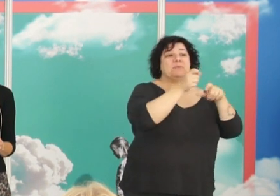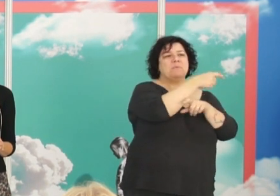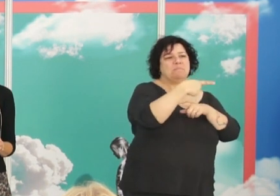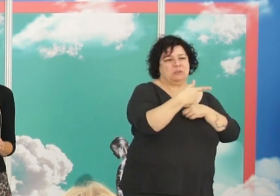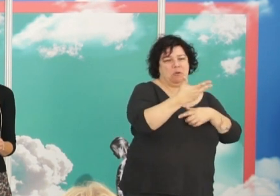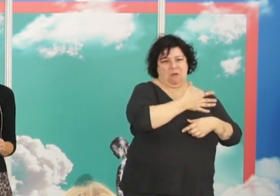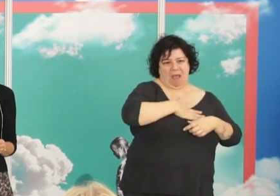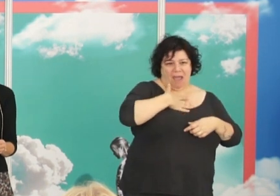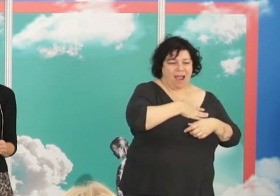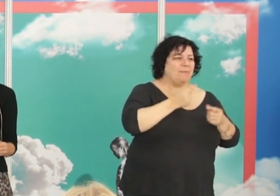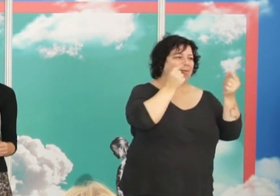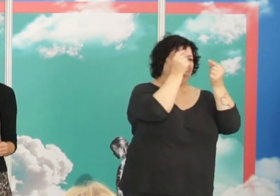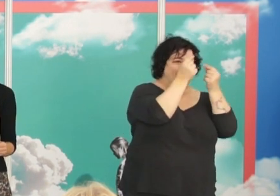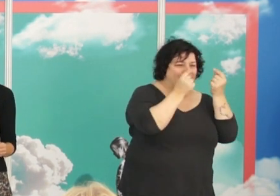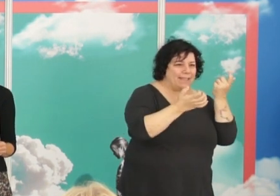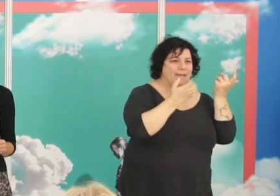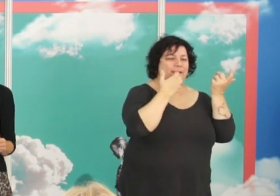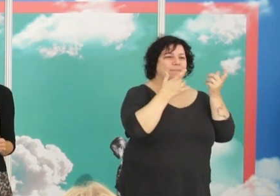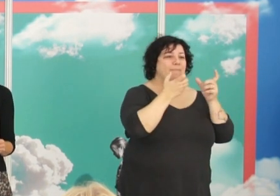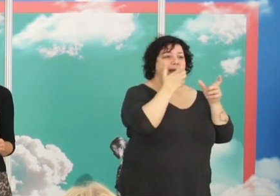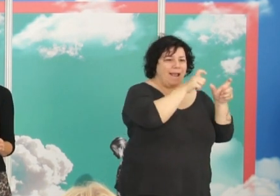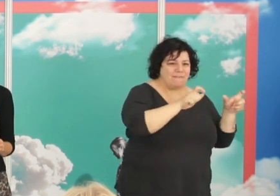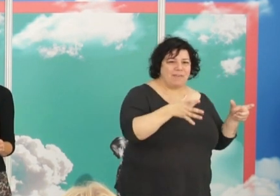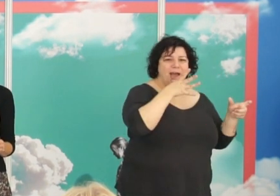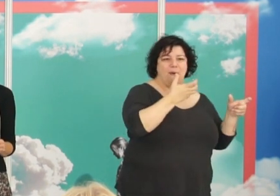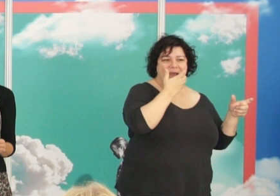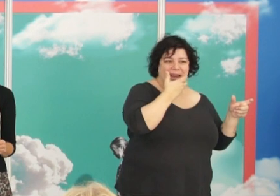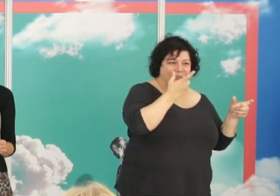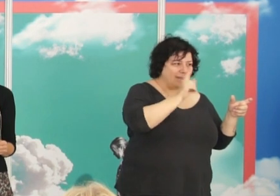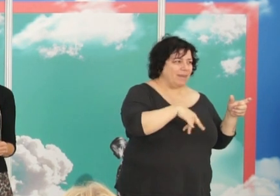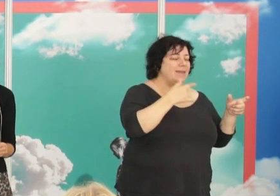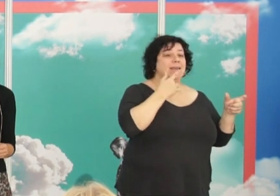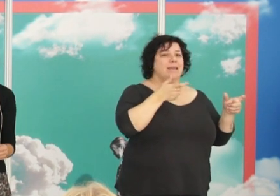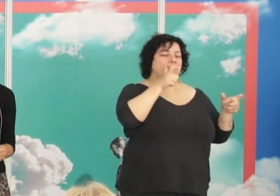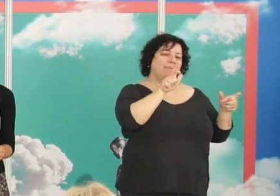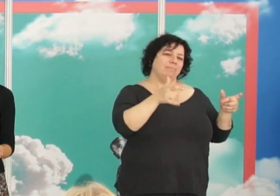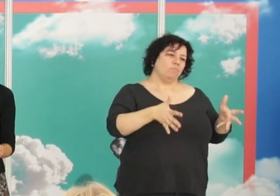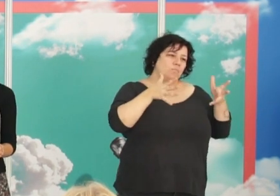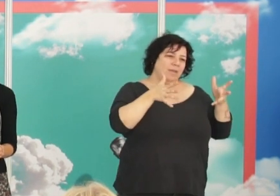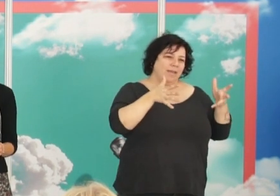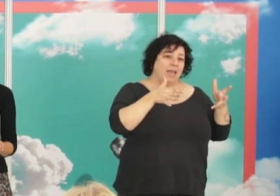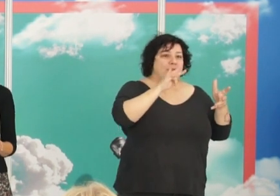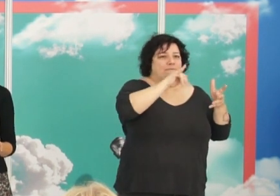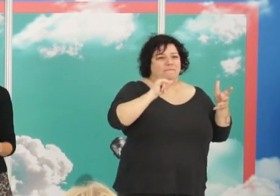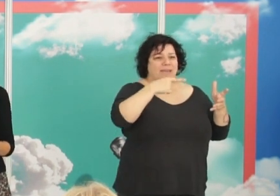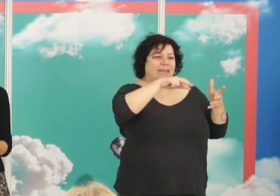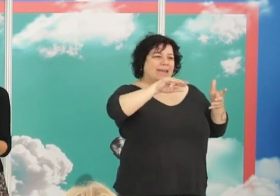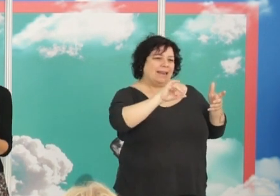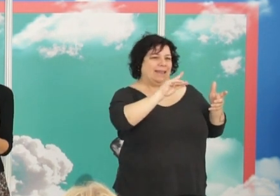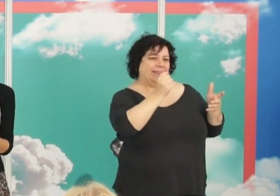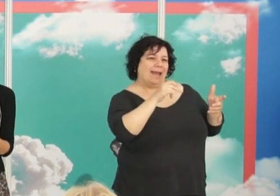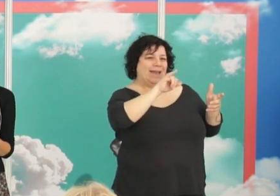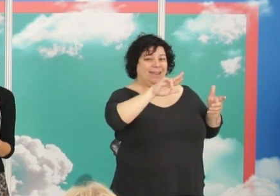confortable y tiene muchos detalles como calefacción agua caliente y esta palabra que me encanta frigidaire todo